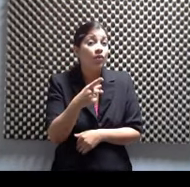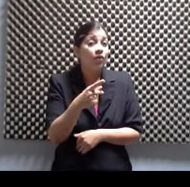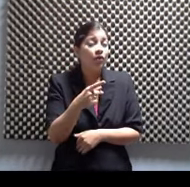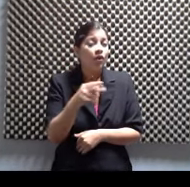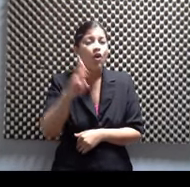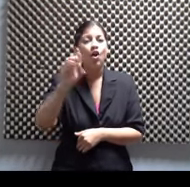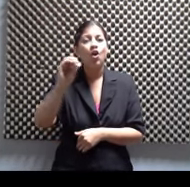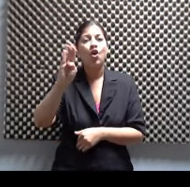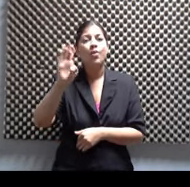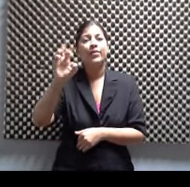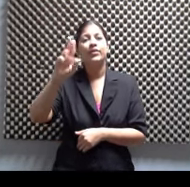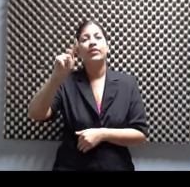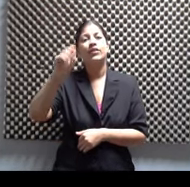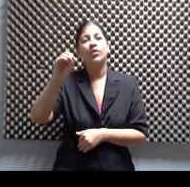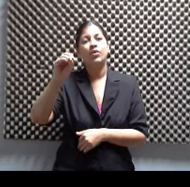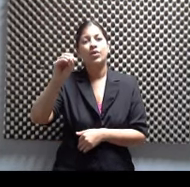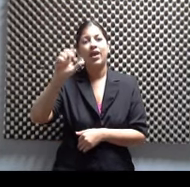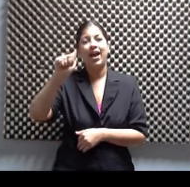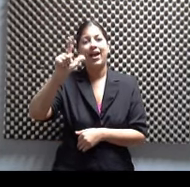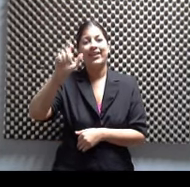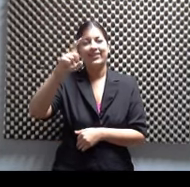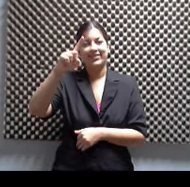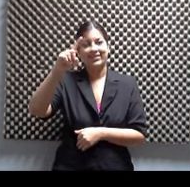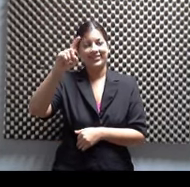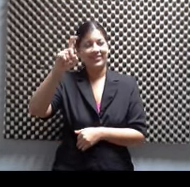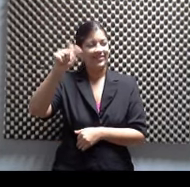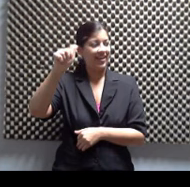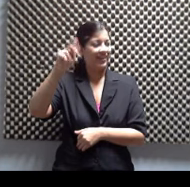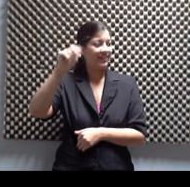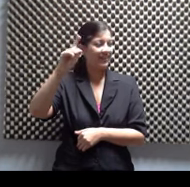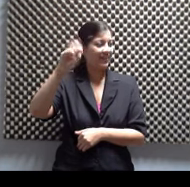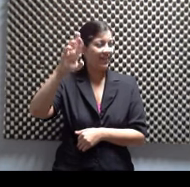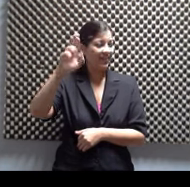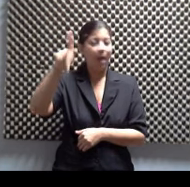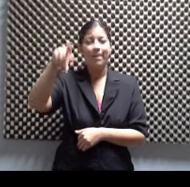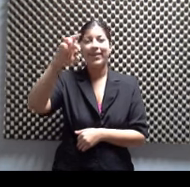Alexander Pérez. Ahí vamos. Nos vamos a pasar.